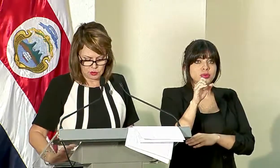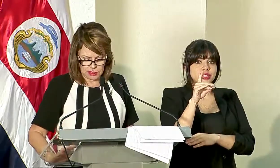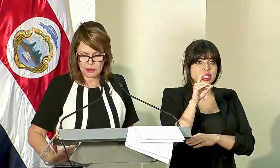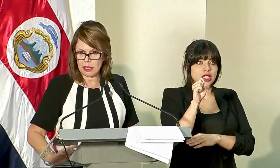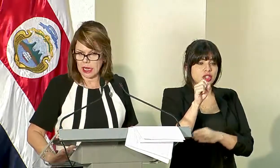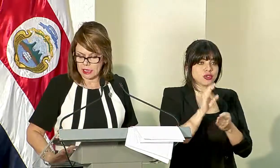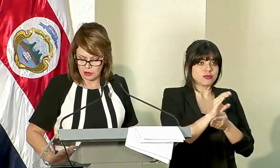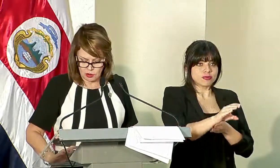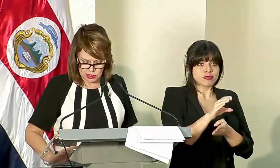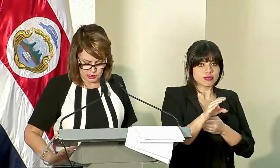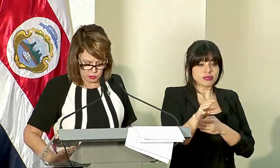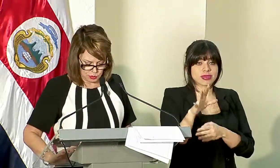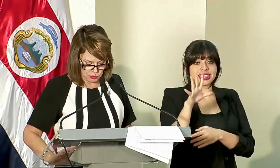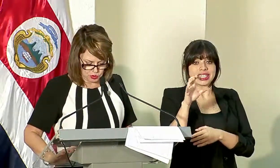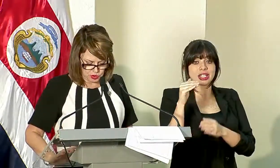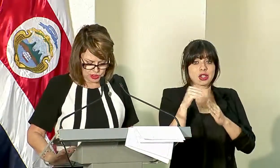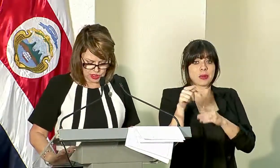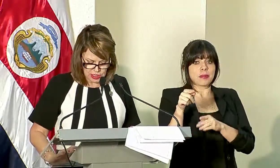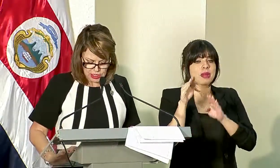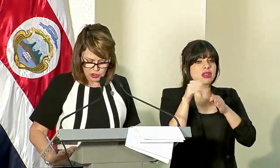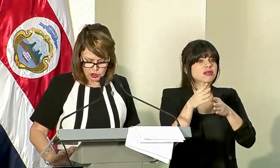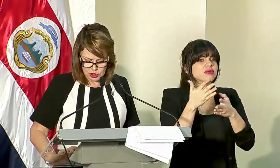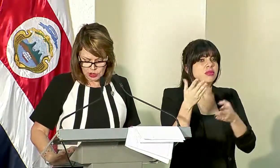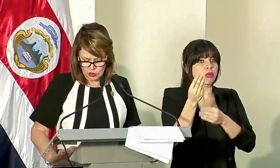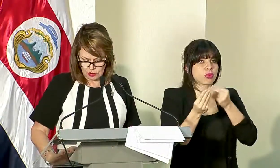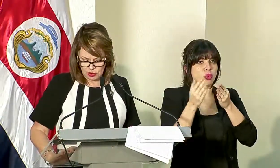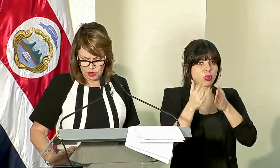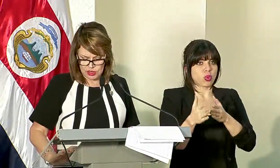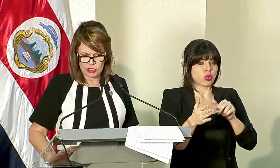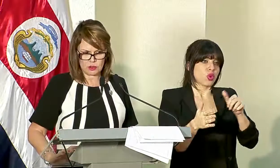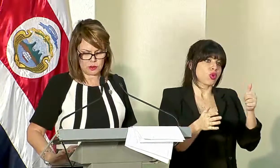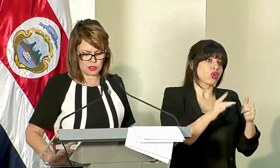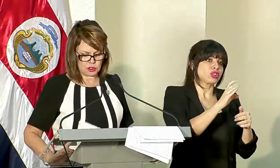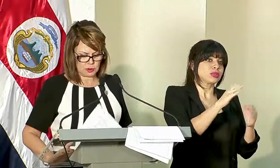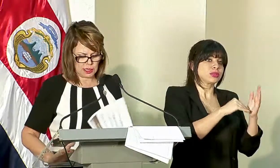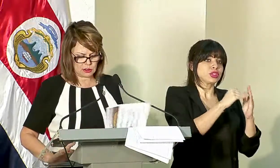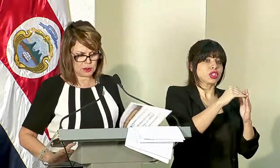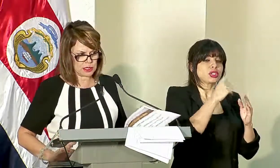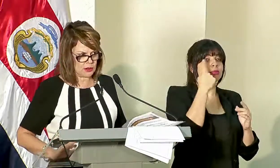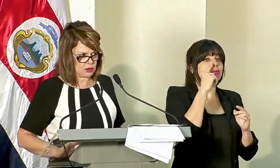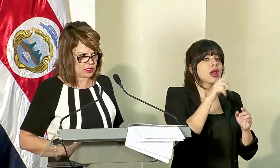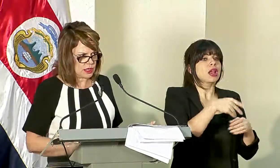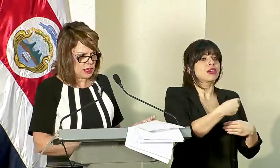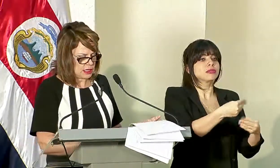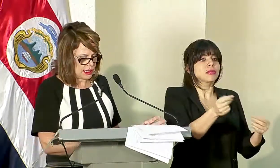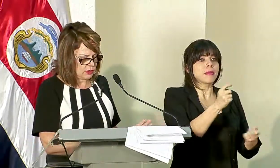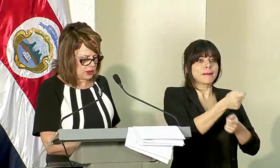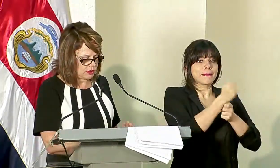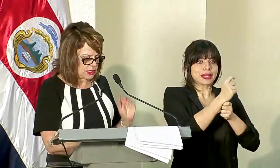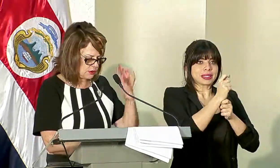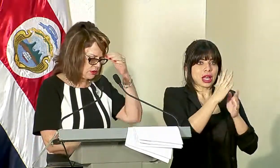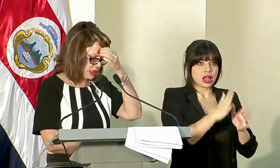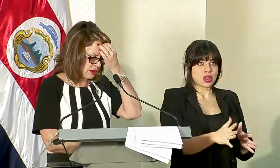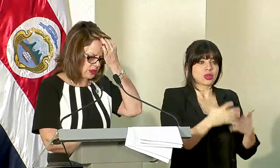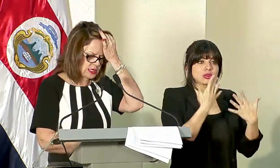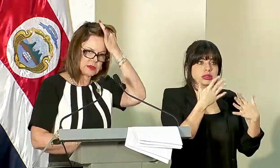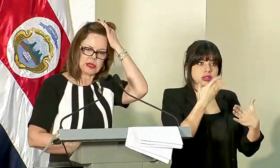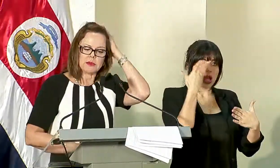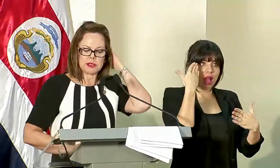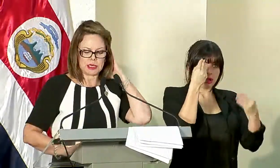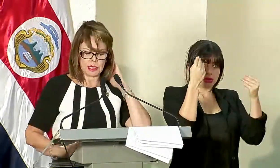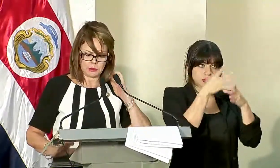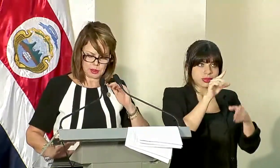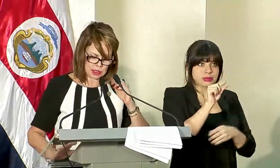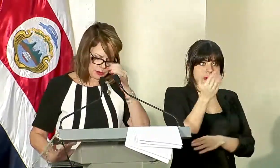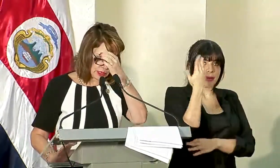500 mil han ido hacia los productores y otros 100 millones en subsidios para los pescadores que lo hemos ya anunciado en la